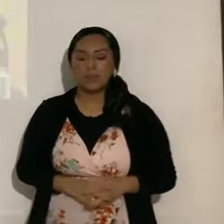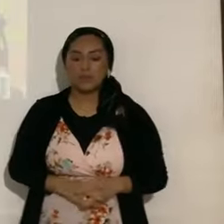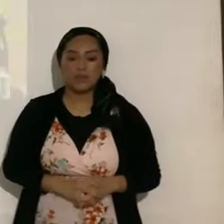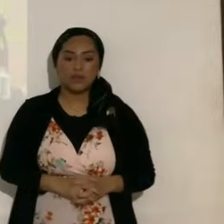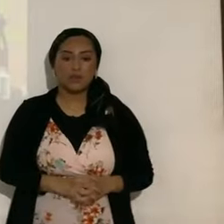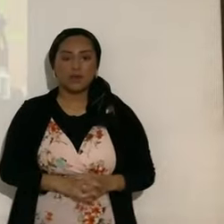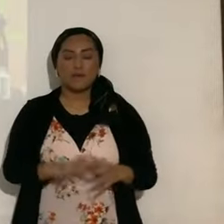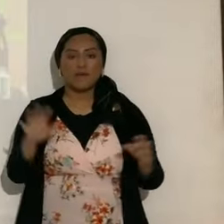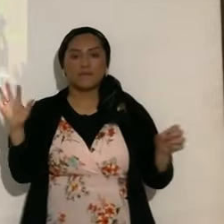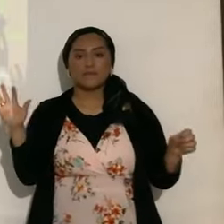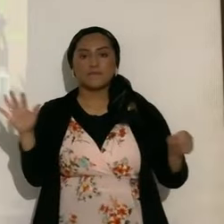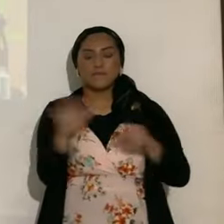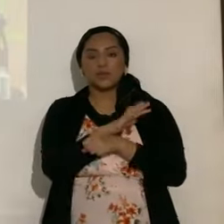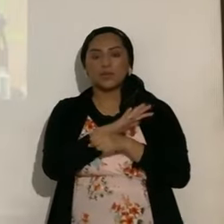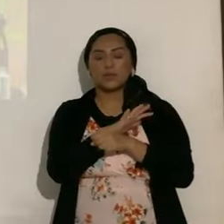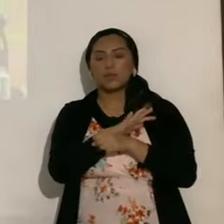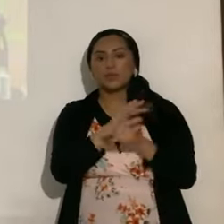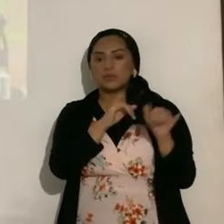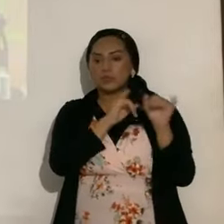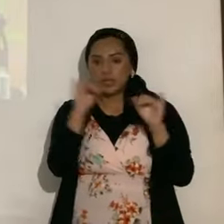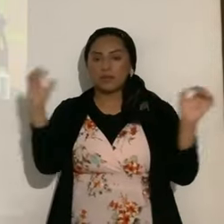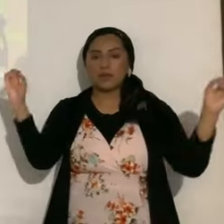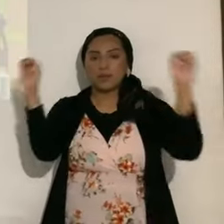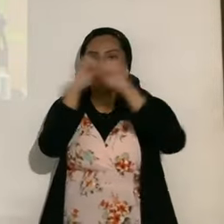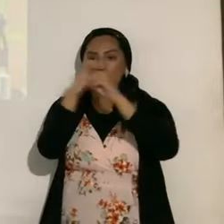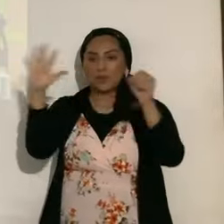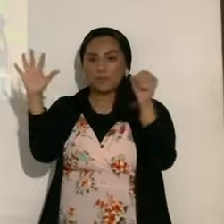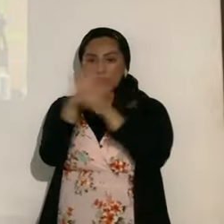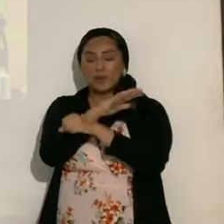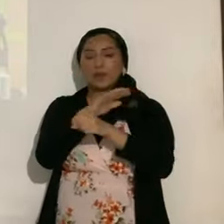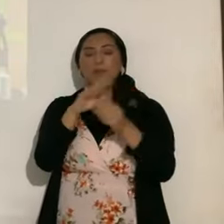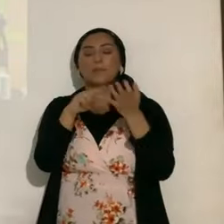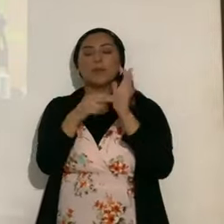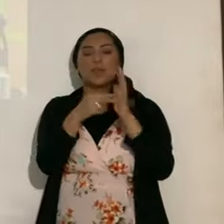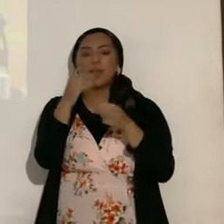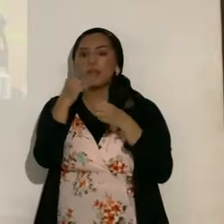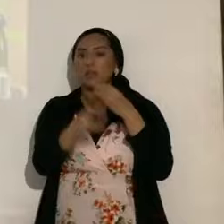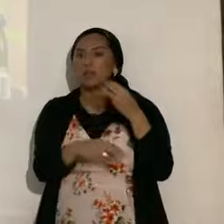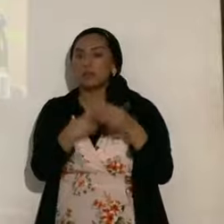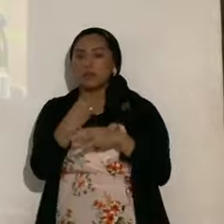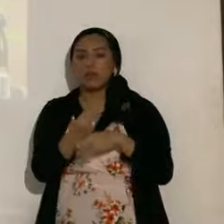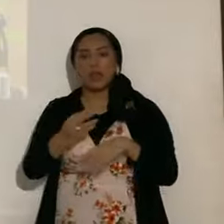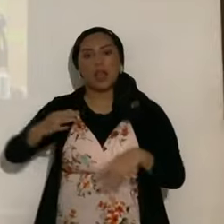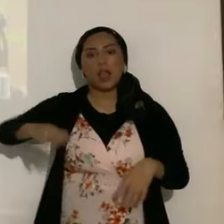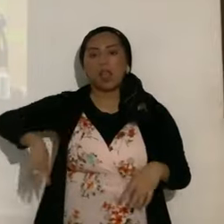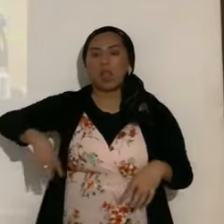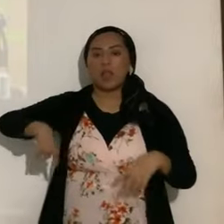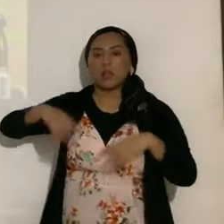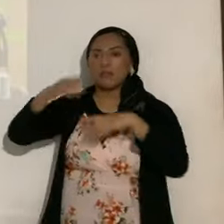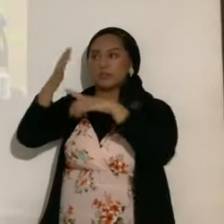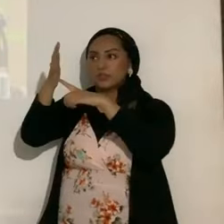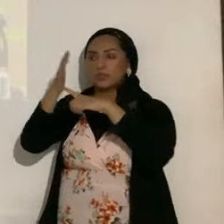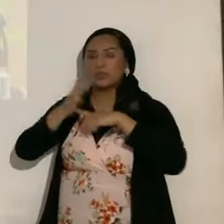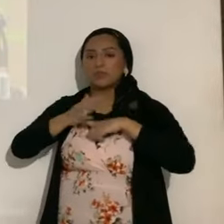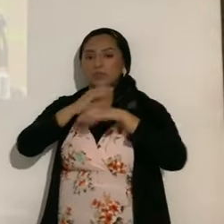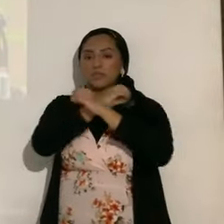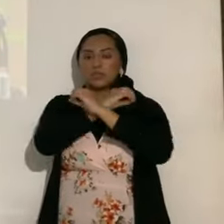total, será un eclipse también total, la humanidad, no ha reflejado, no ha reflejado para nada, a su creador,